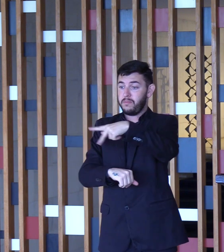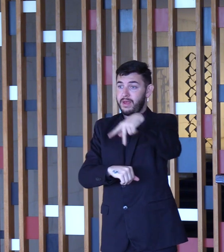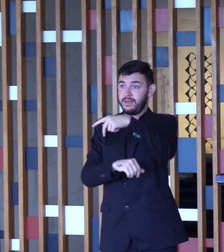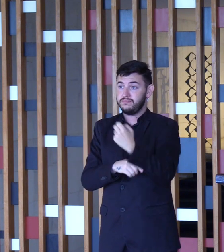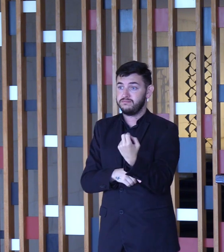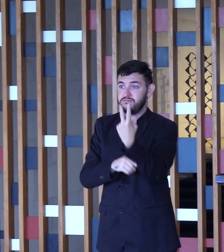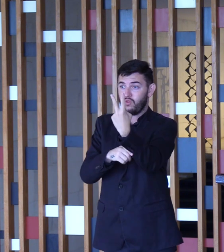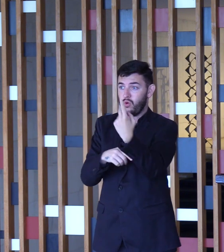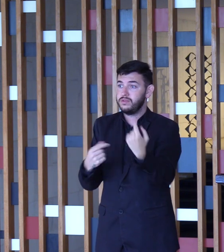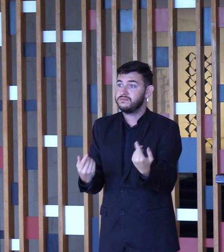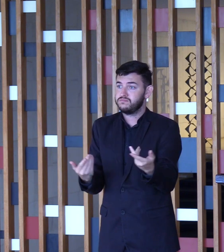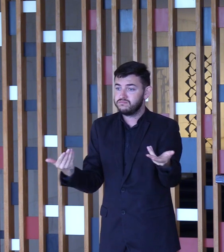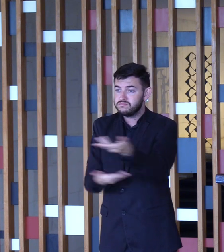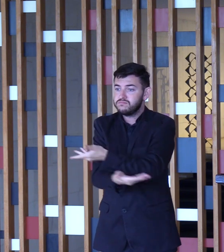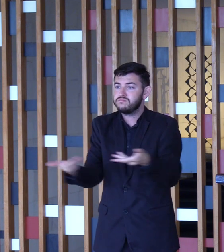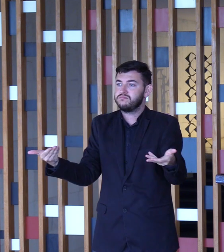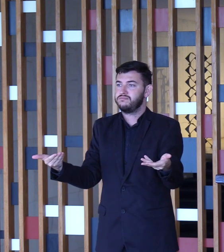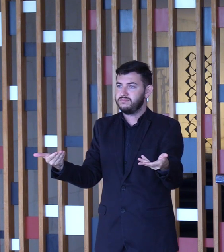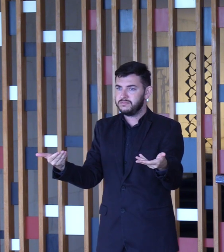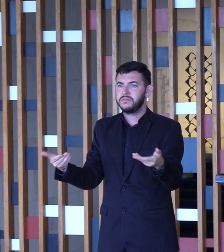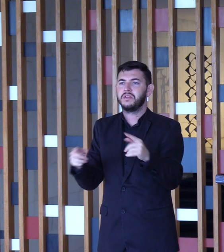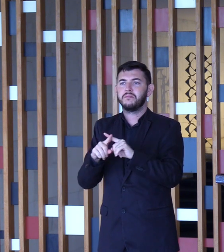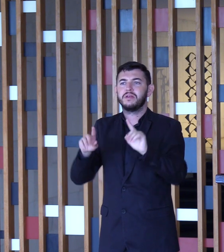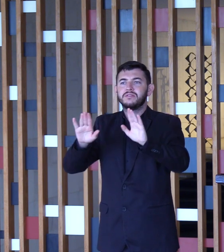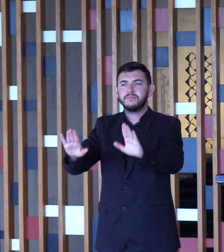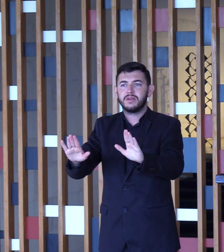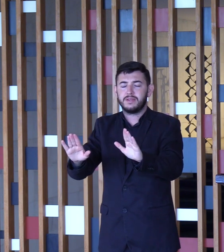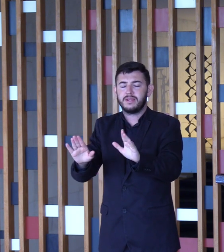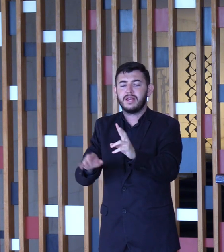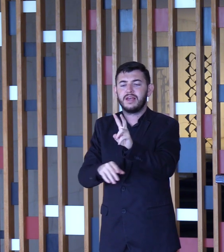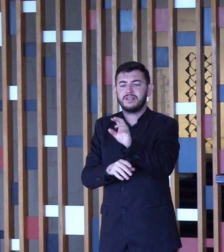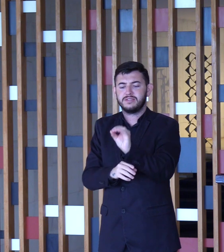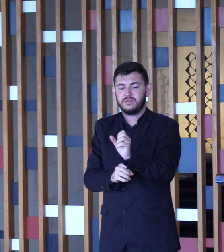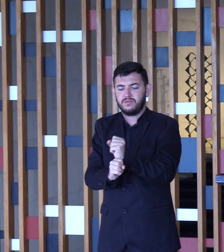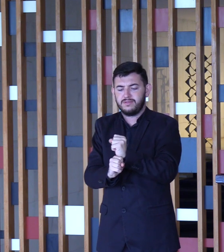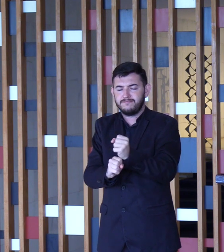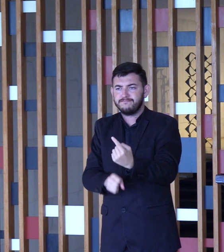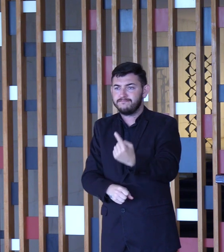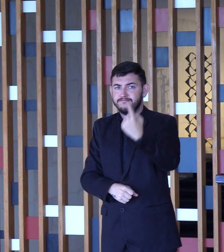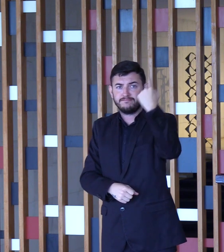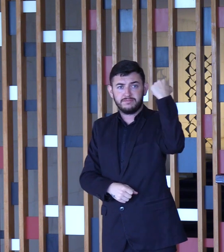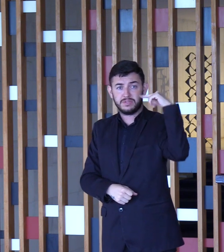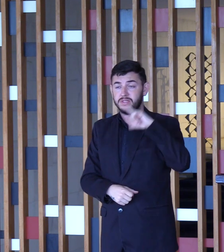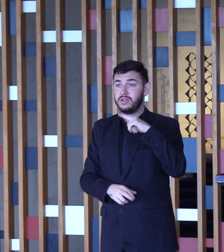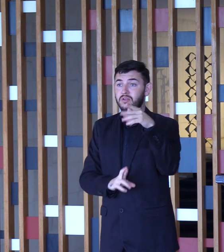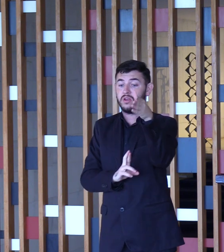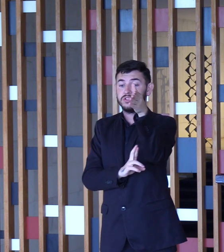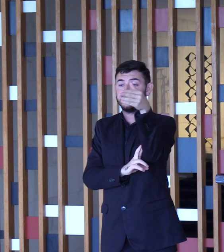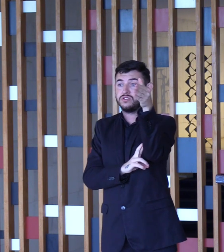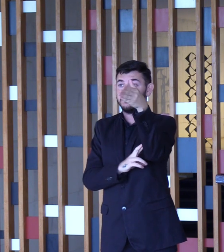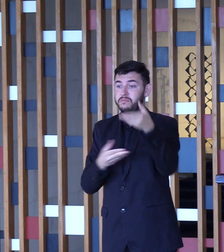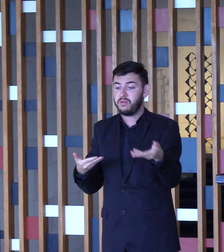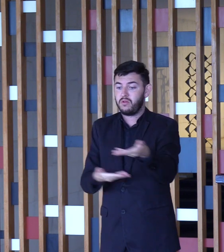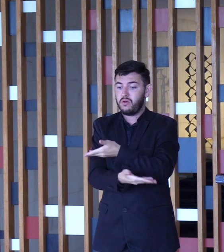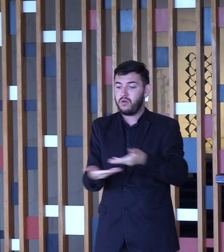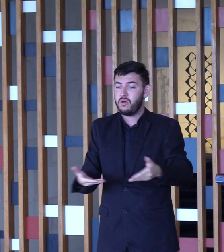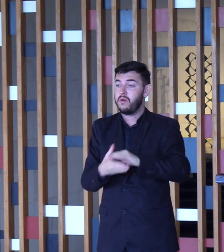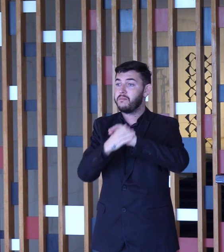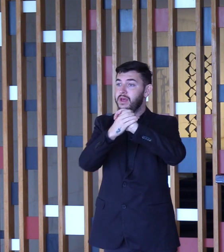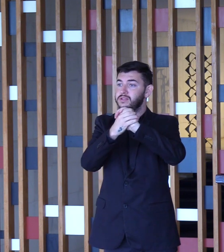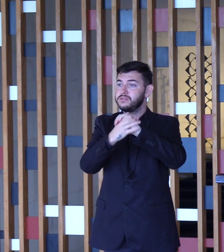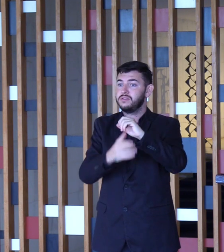semente foi plantada há mais de 50 anos, pelas diplomacias brasileira e paraguaia naquele